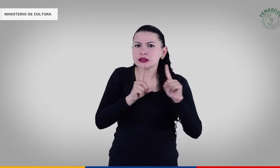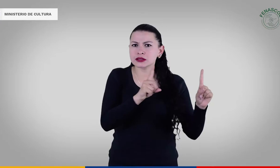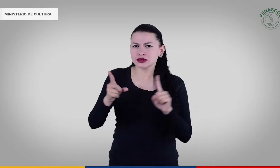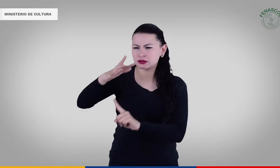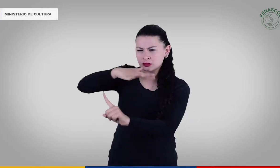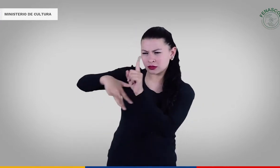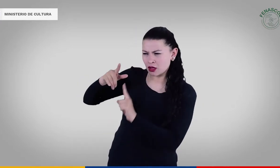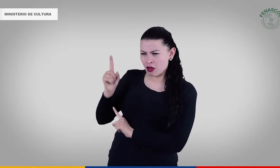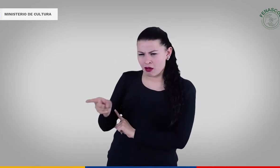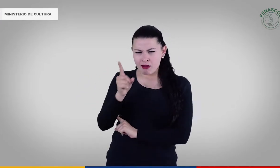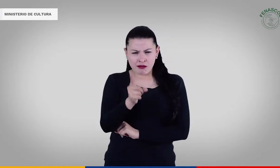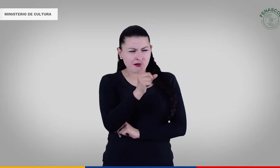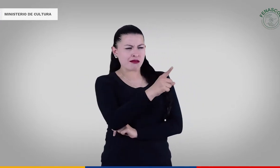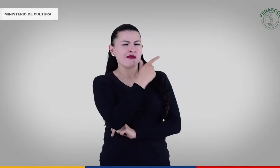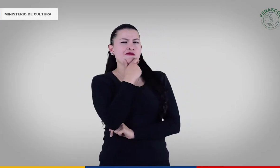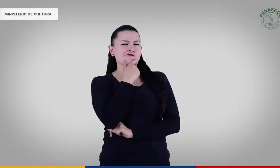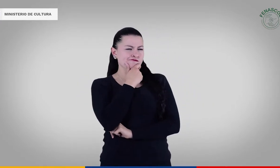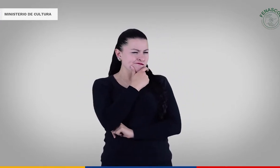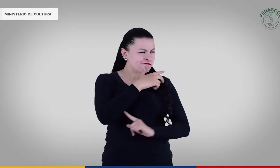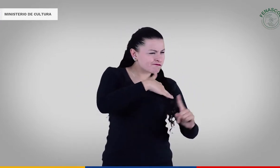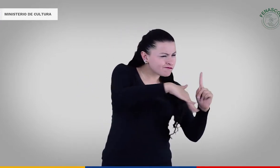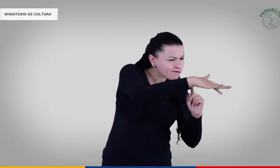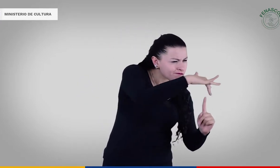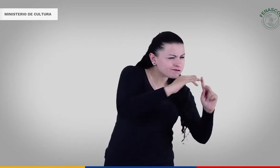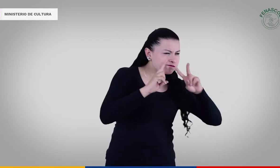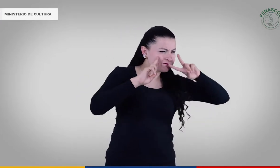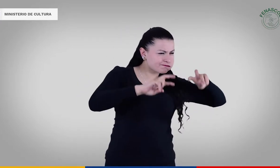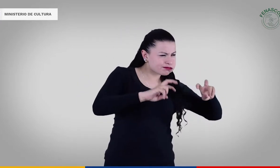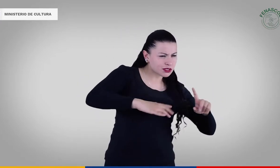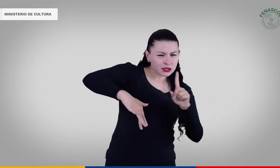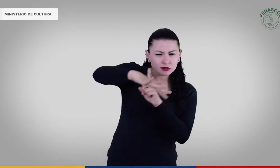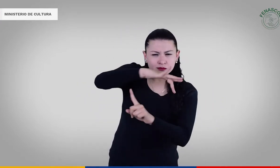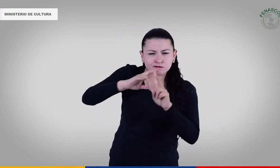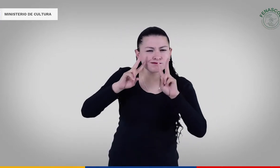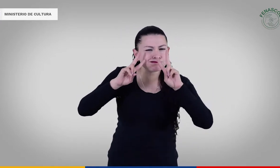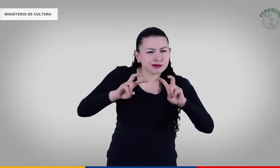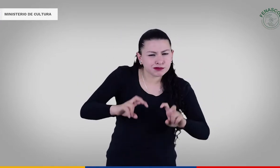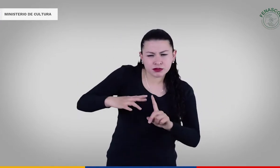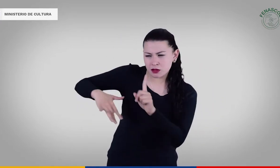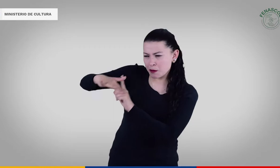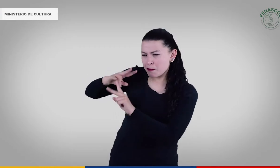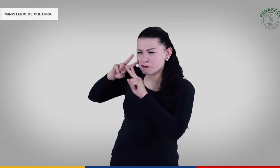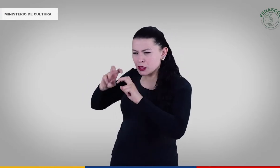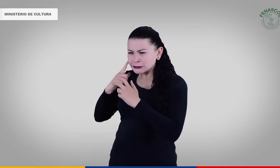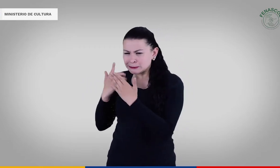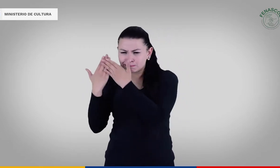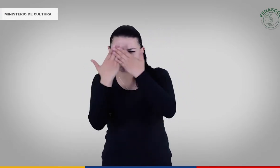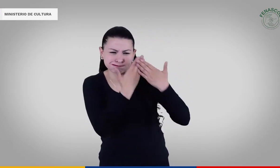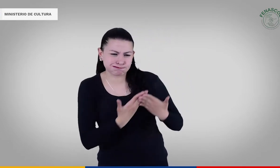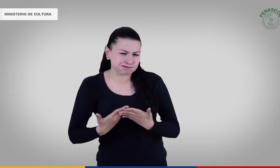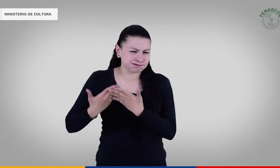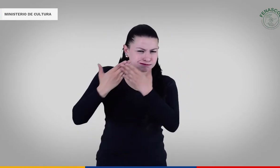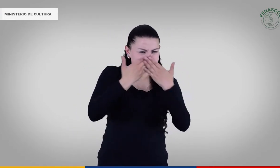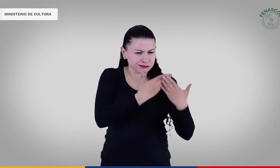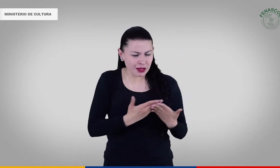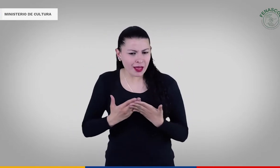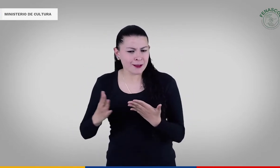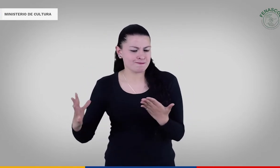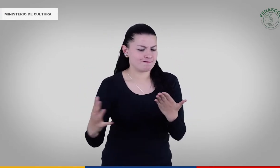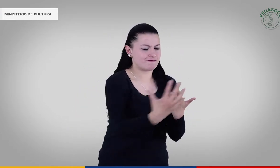en el que se encuentre, además de su investigación en los diferentes contextos, el análisis de esta información y